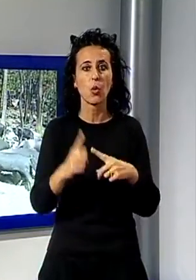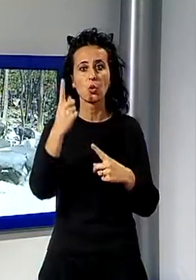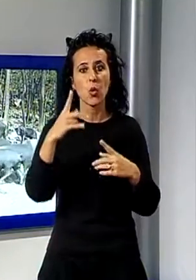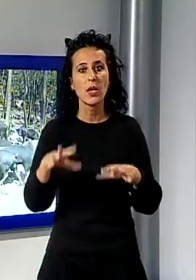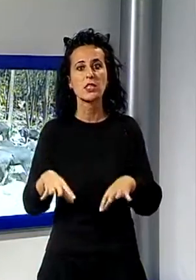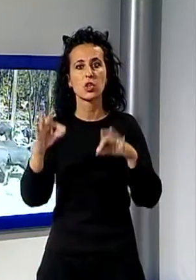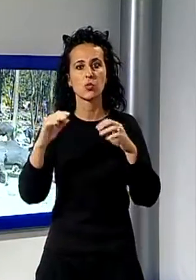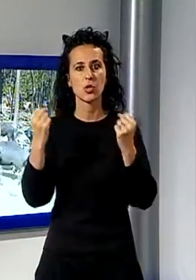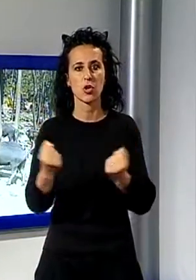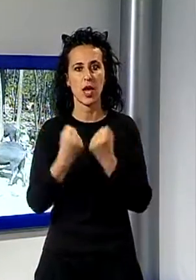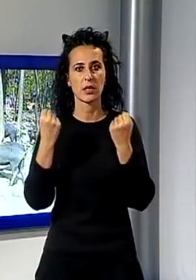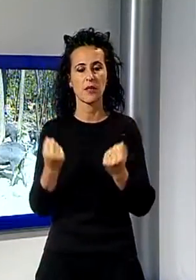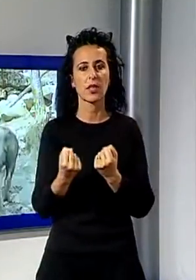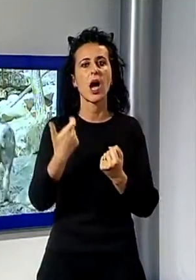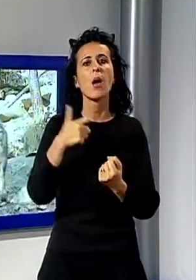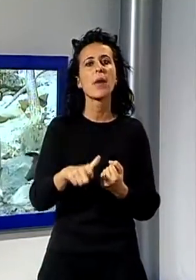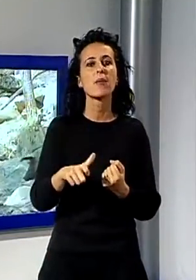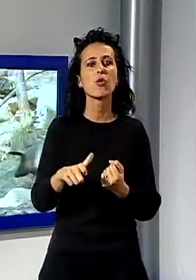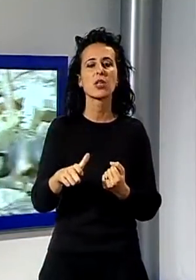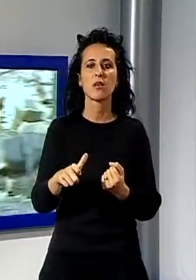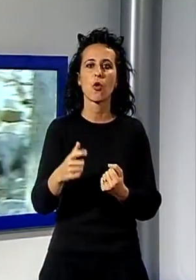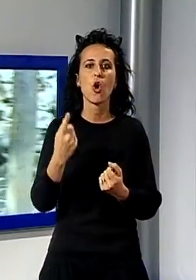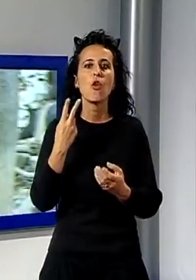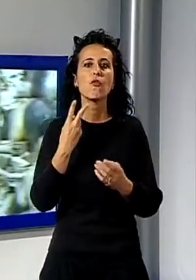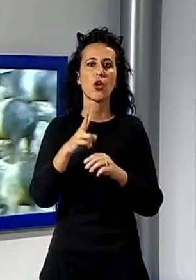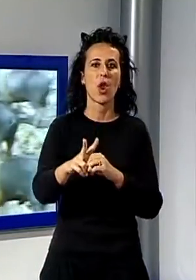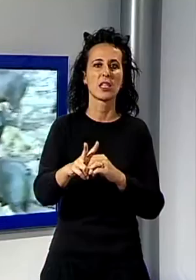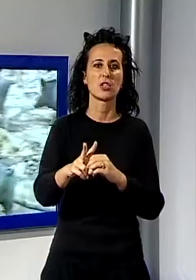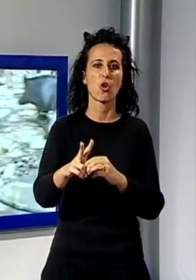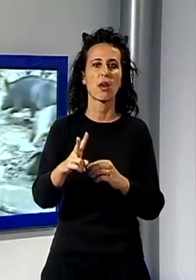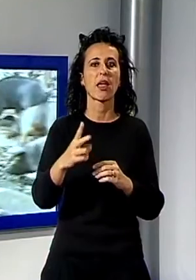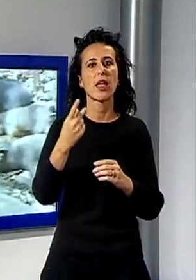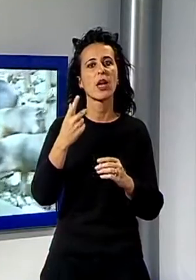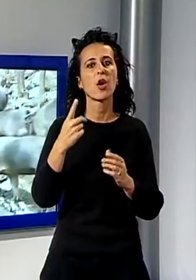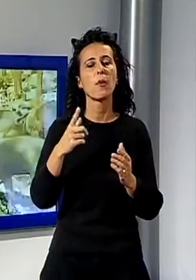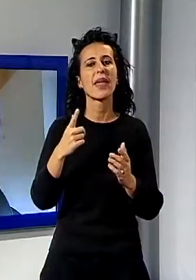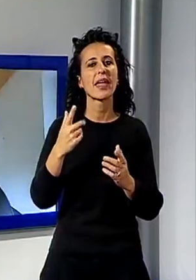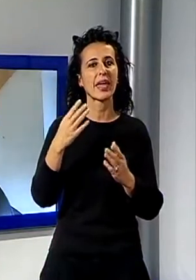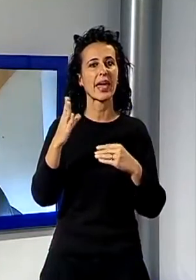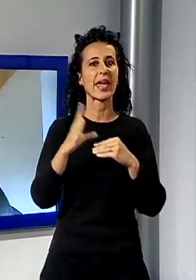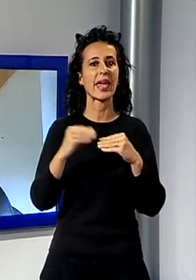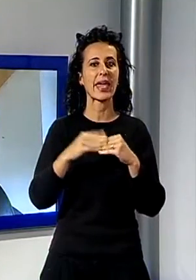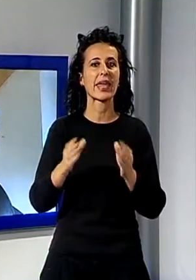per violazioni di carattere edile e igienico al sanitario. Direi che probabilmente per una